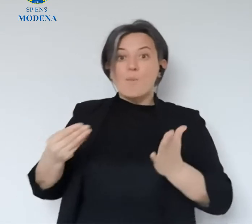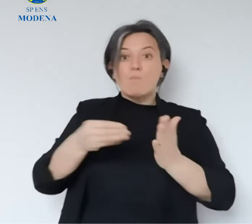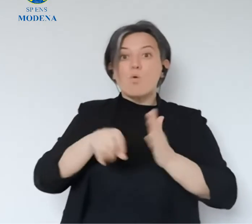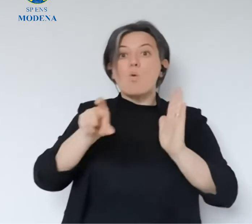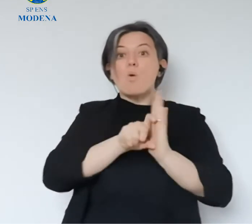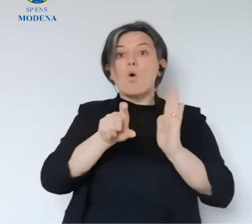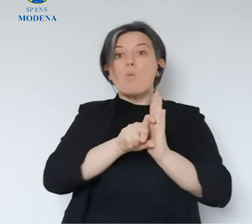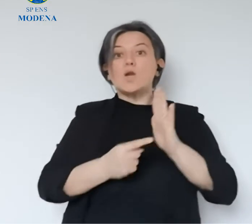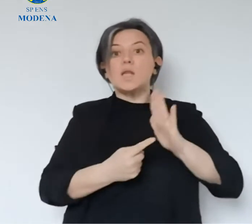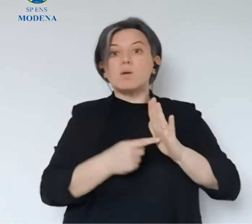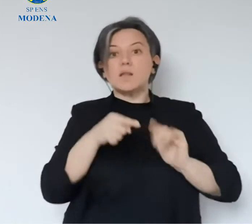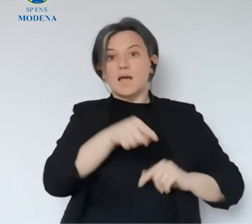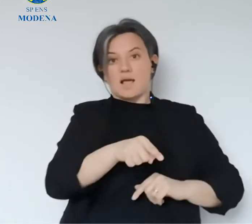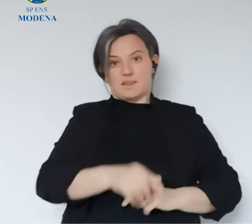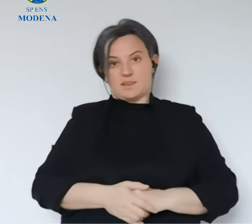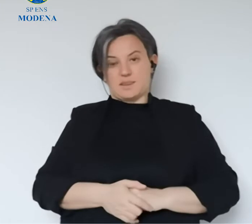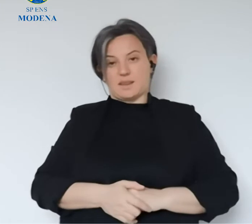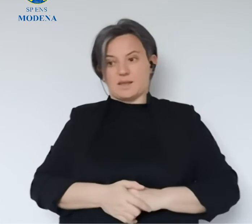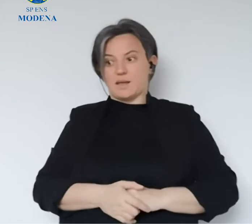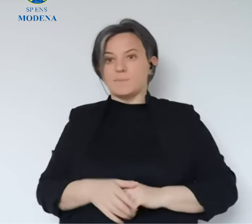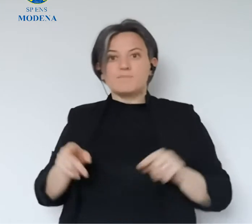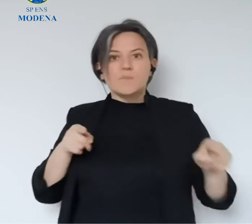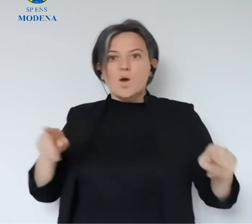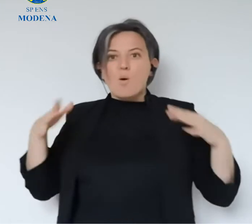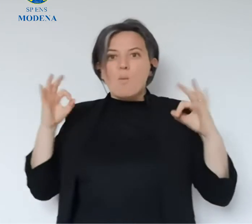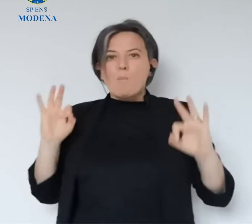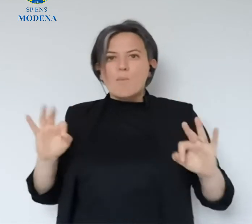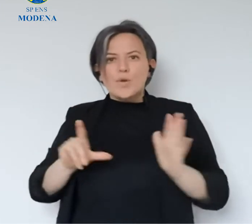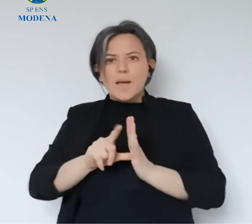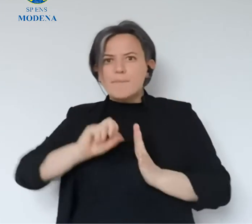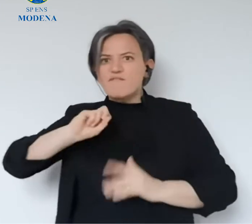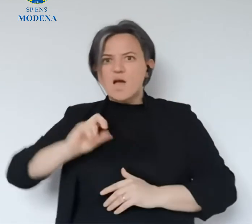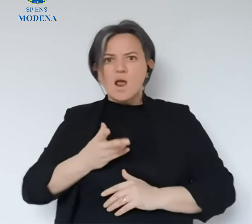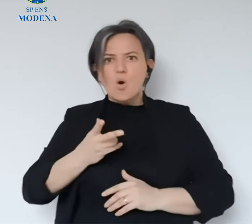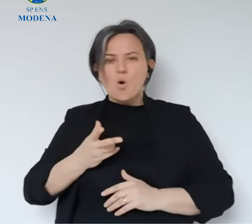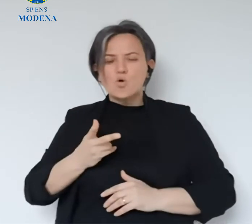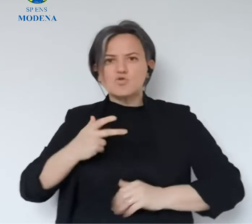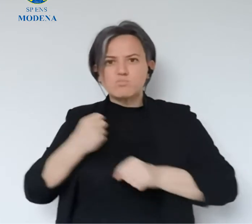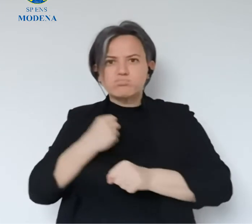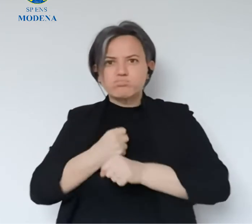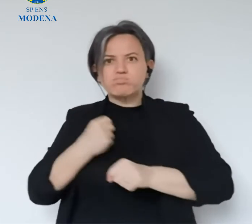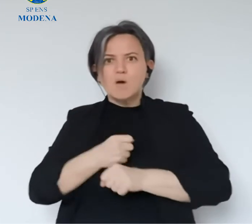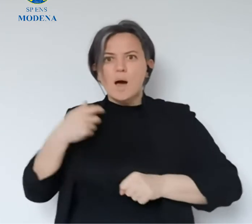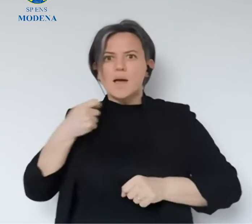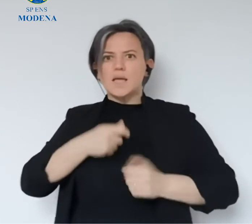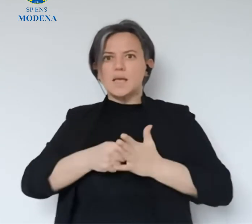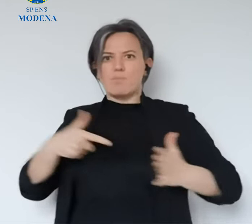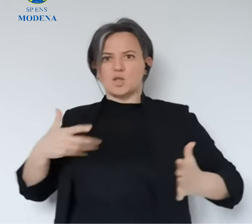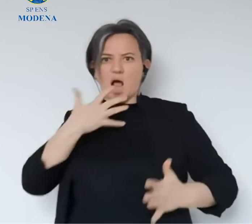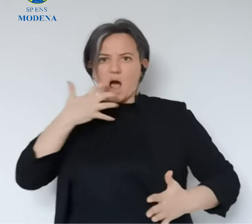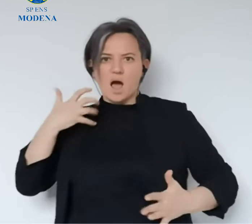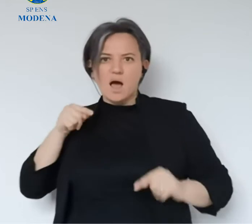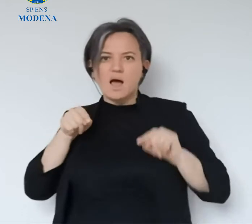Carpi e insieme a loro il personale della pubblica istruzione. Sono riusciti a